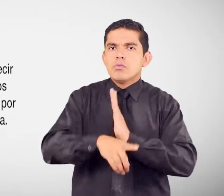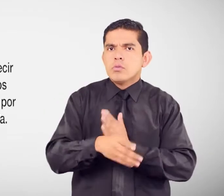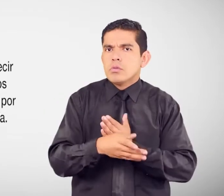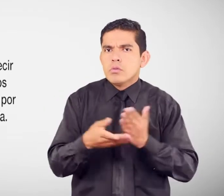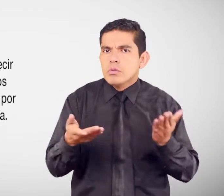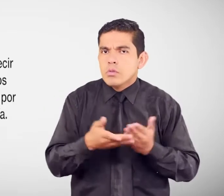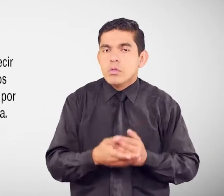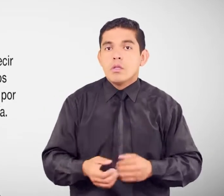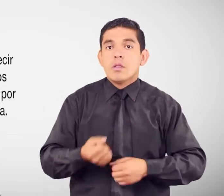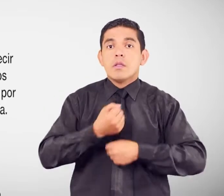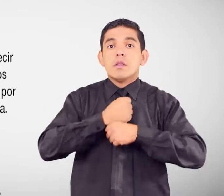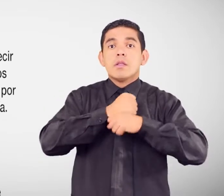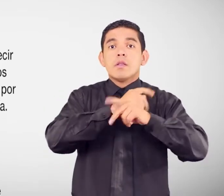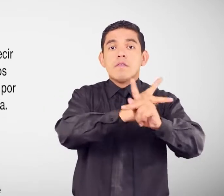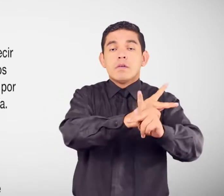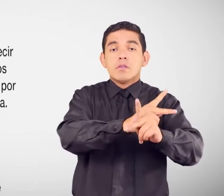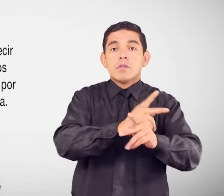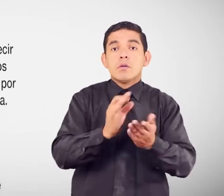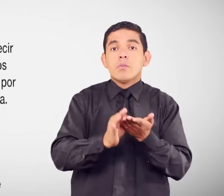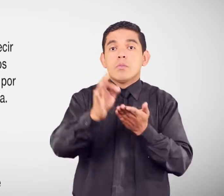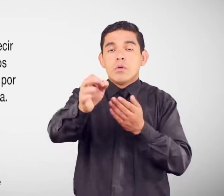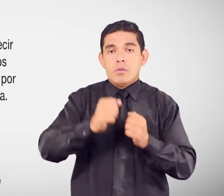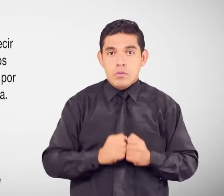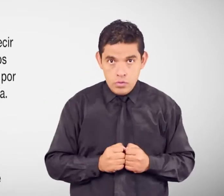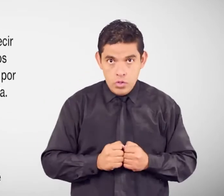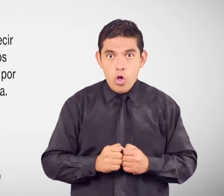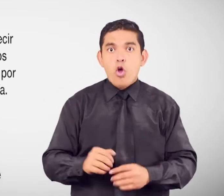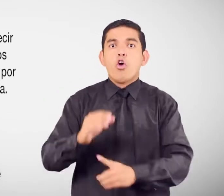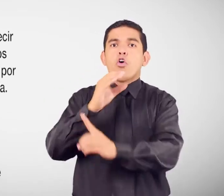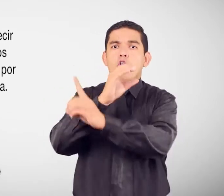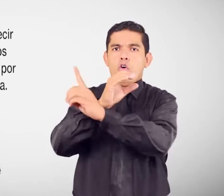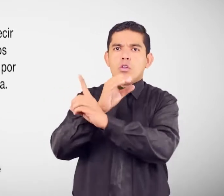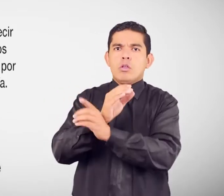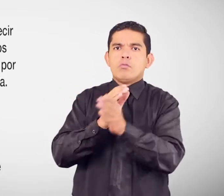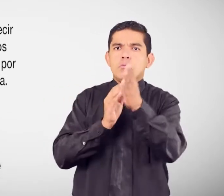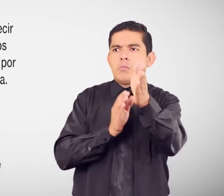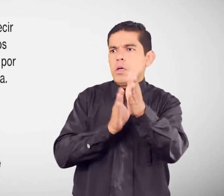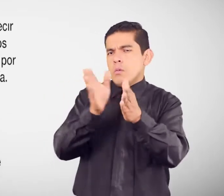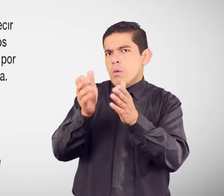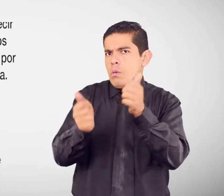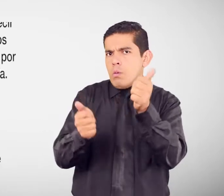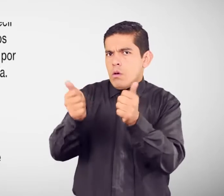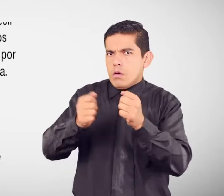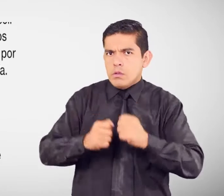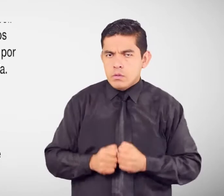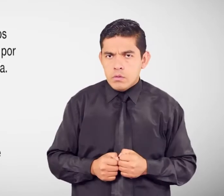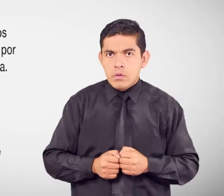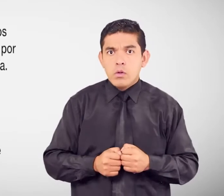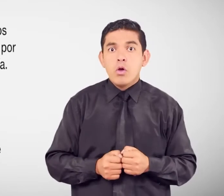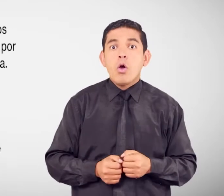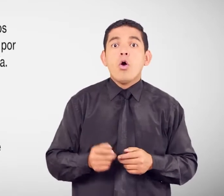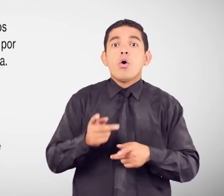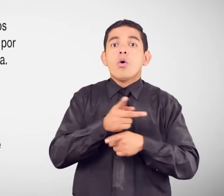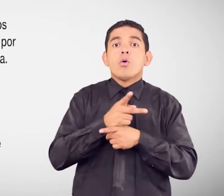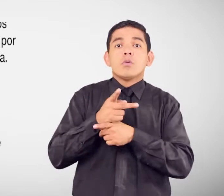Consejo Nacional Para la Igualdad De Discapacidades Conadis Consejos cantonales De protección De derechos